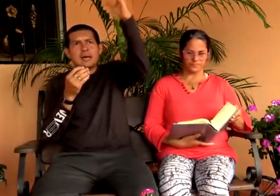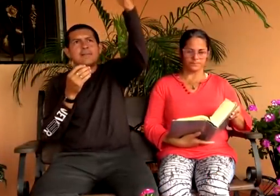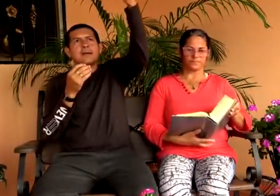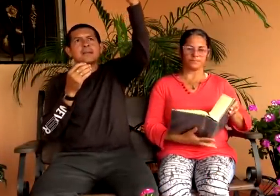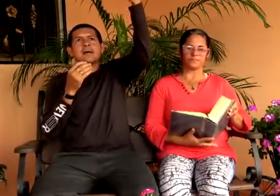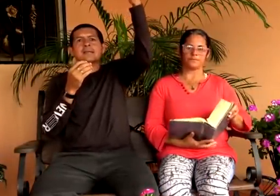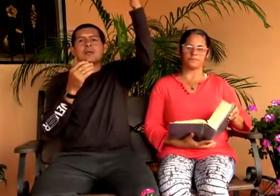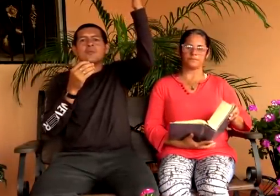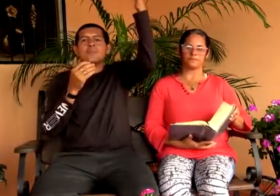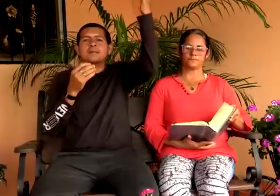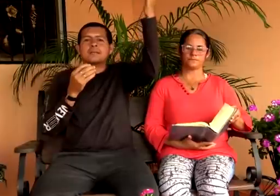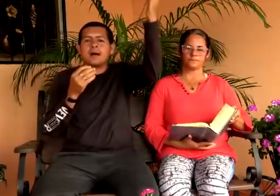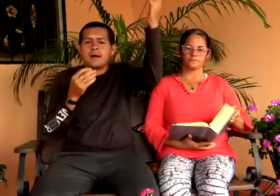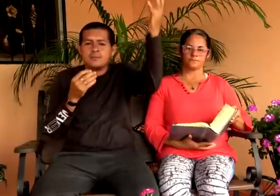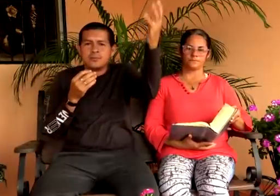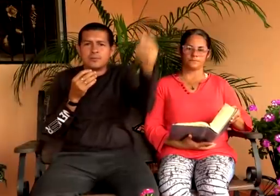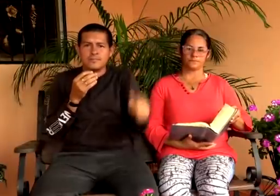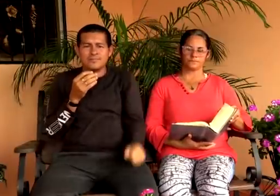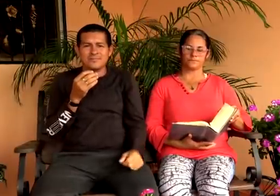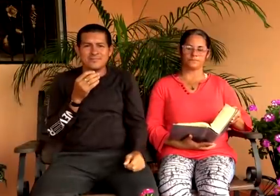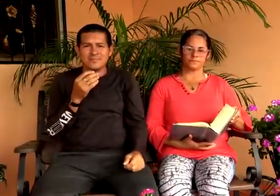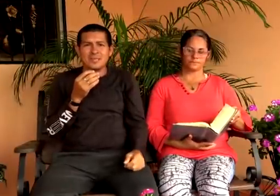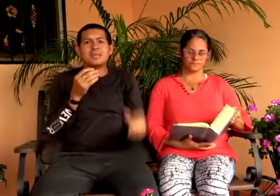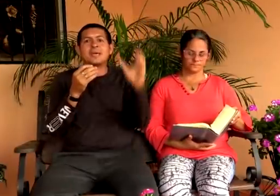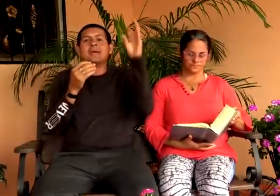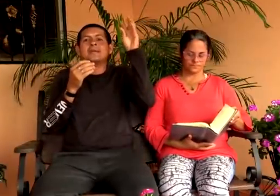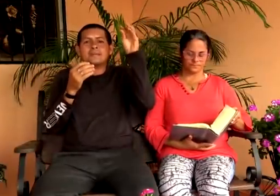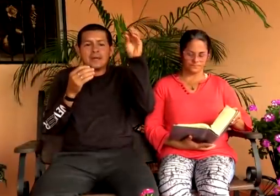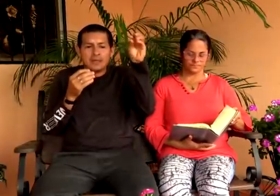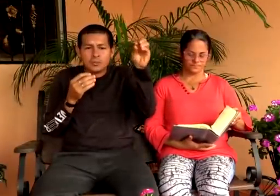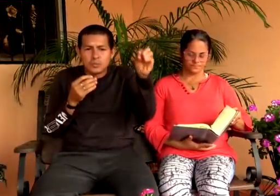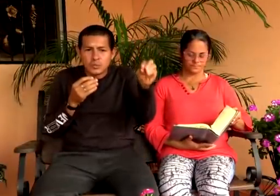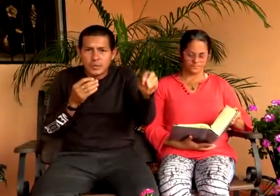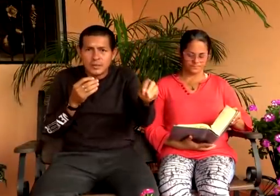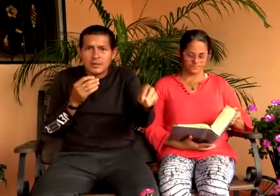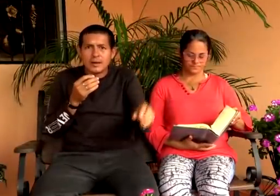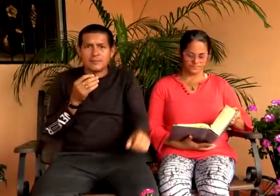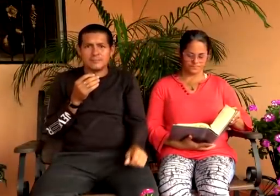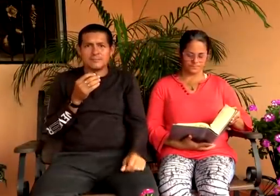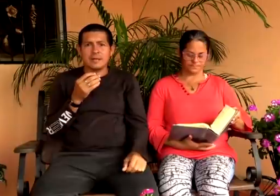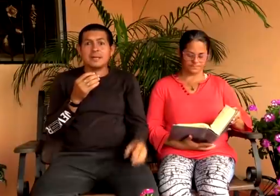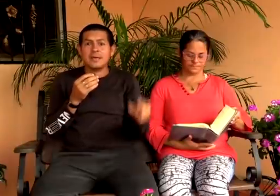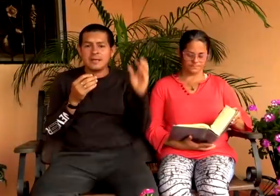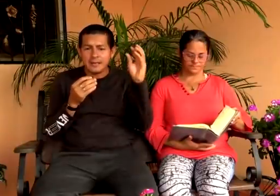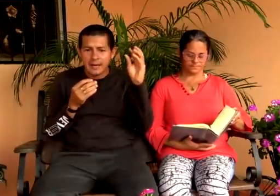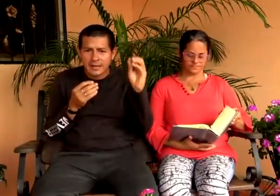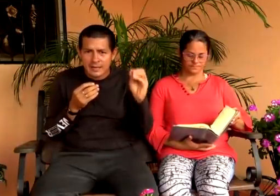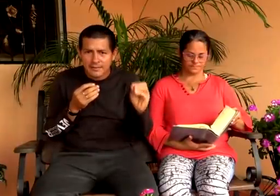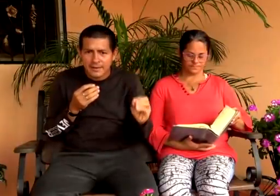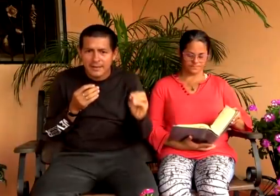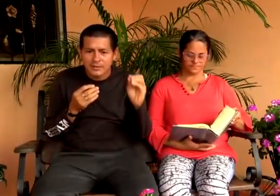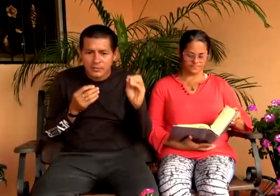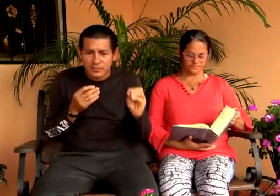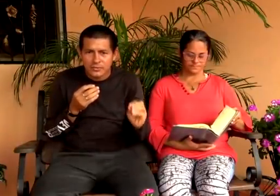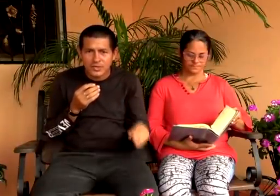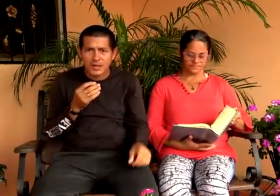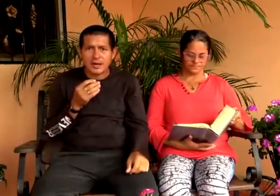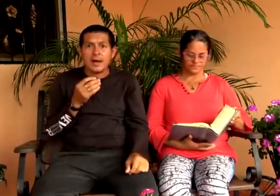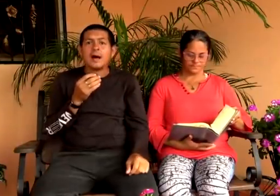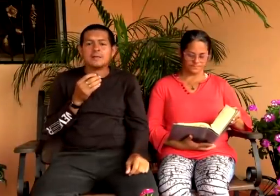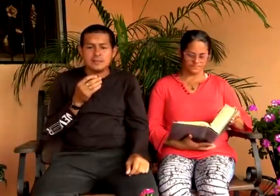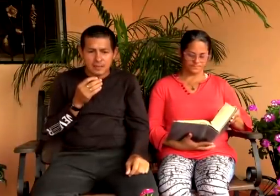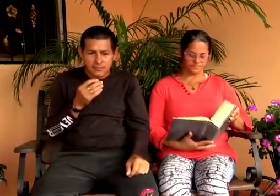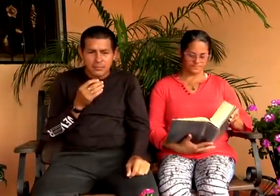verdad. Porque la verdad está en lo más alto. Y quieren destruirla. Quieren acabarla como